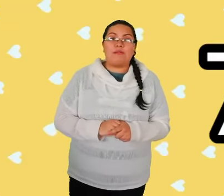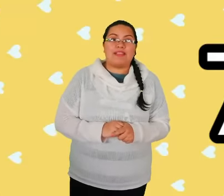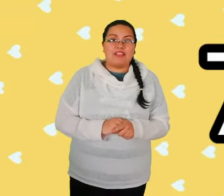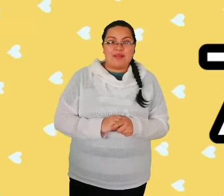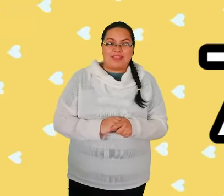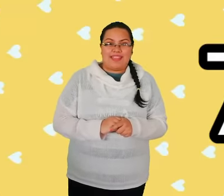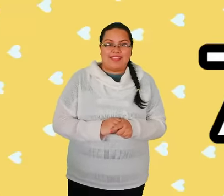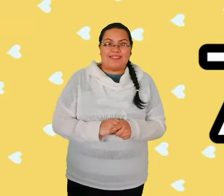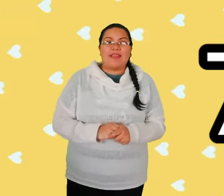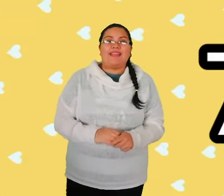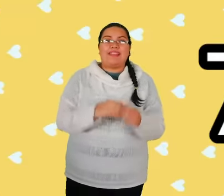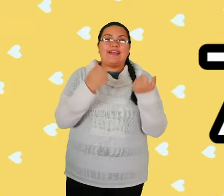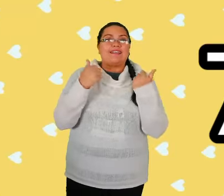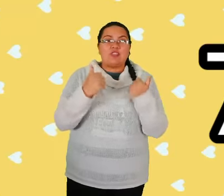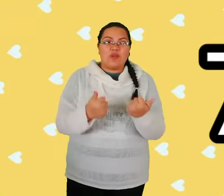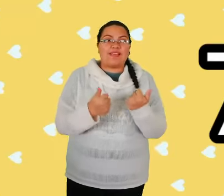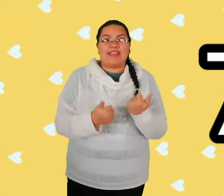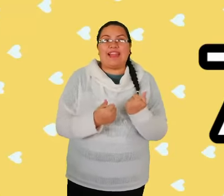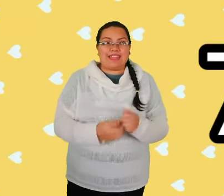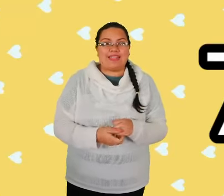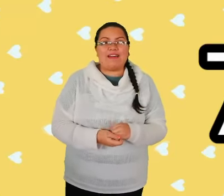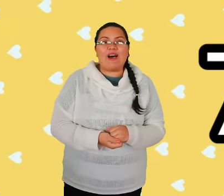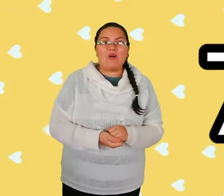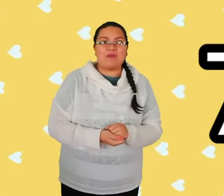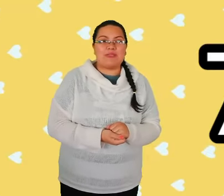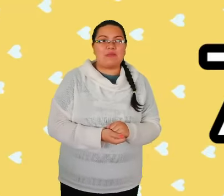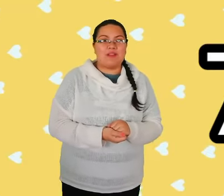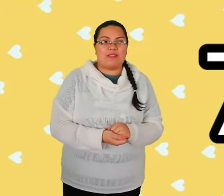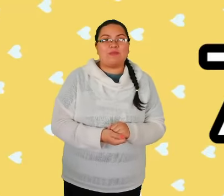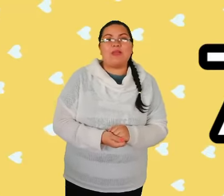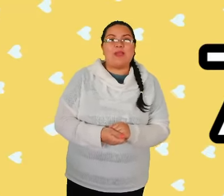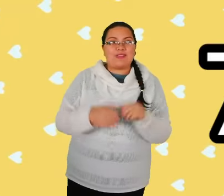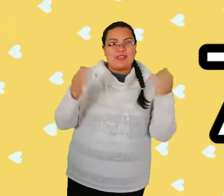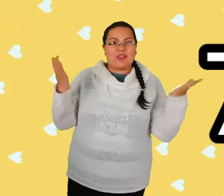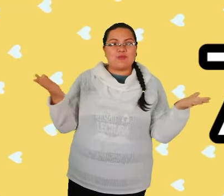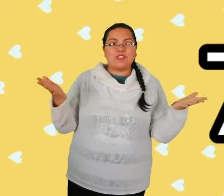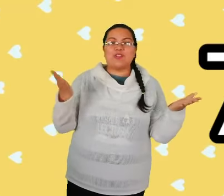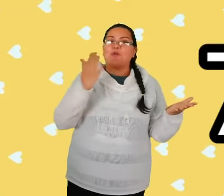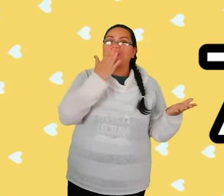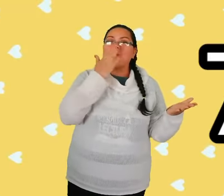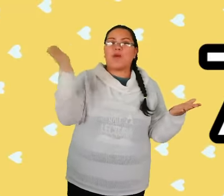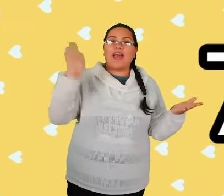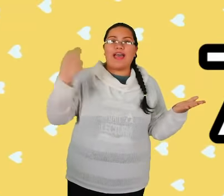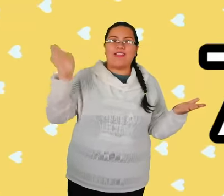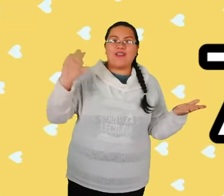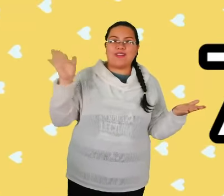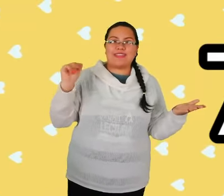prematemáticas. Están haciendo un excelente trabajo, mis amores. ¡Los quiero mucho! ¡Adiós!